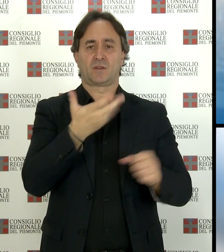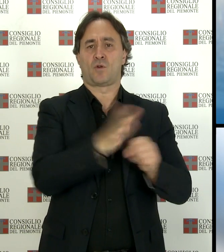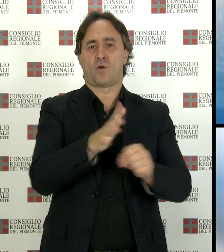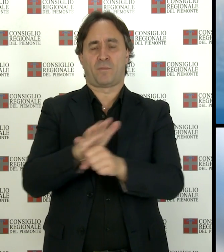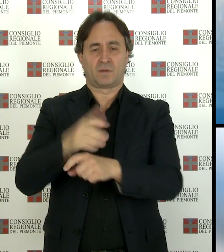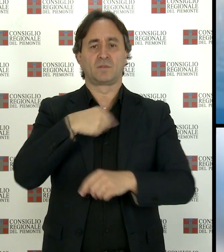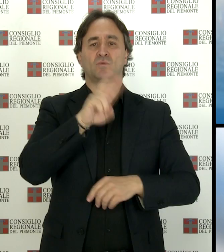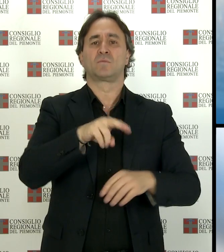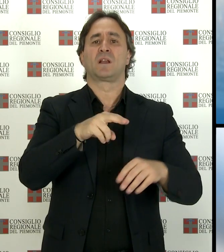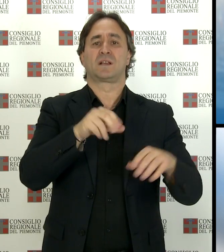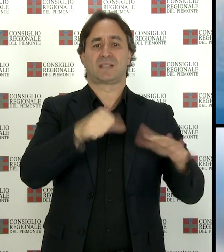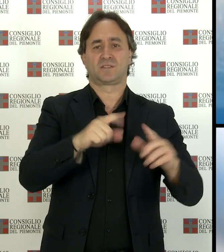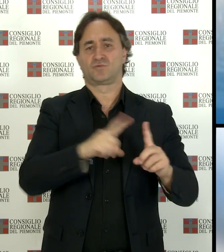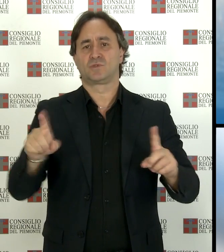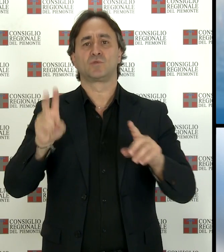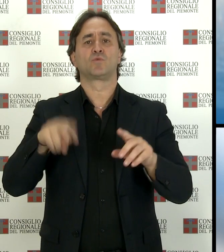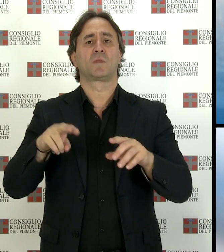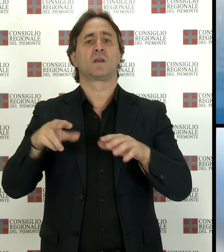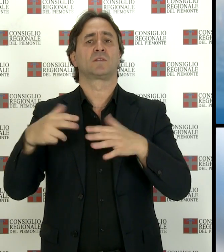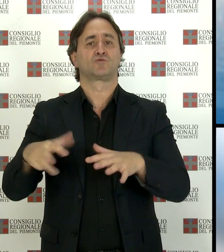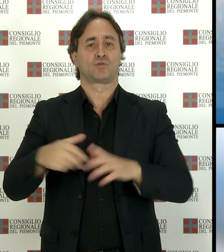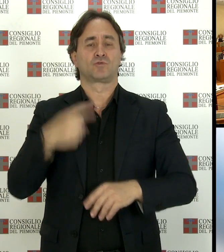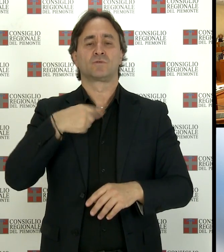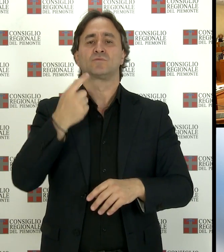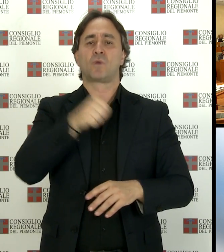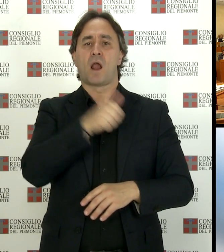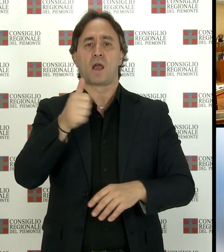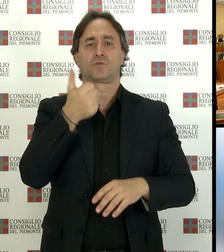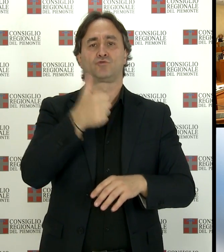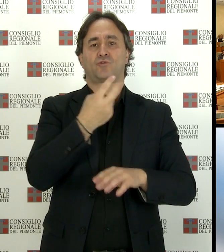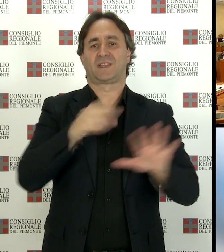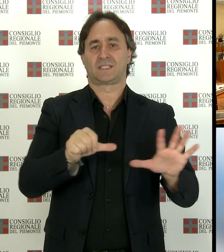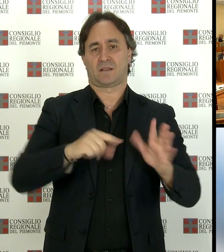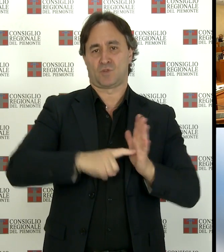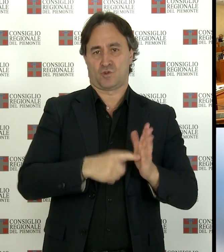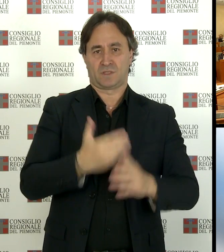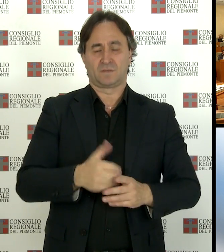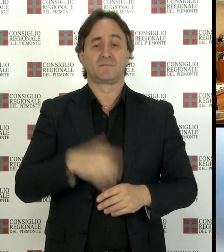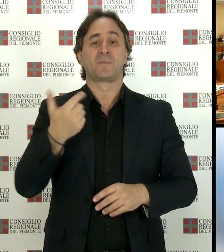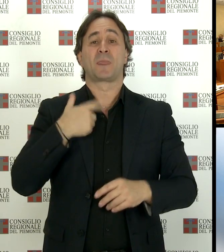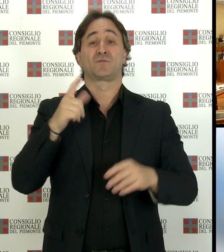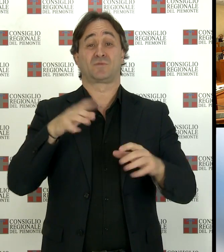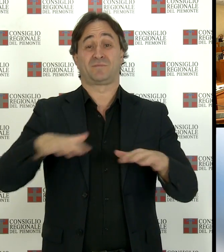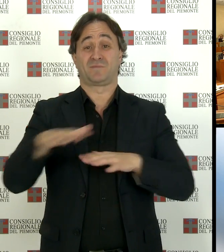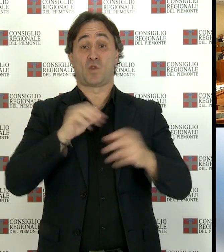2018 pari a 126 milioni annui critiche le opposizioni che hanno lamentato l'assenza di programmazione